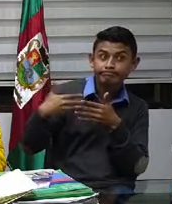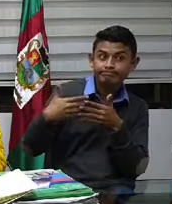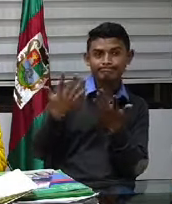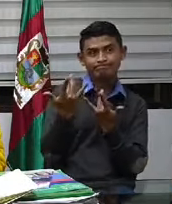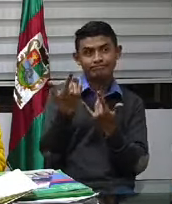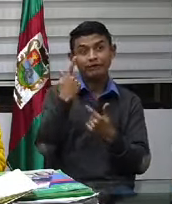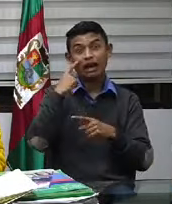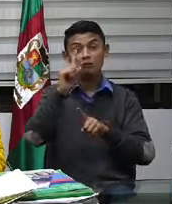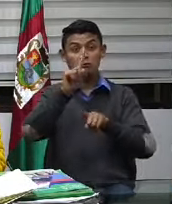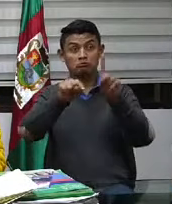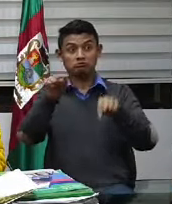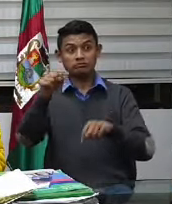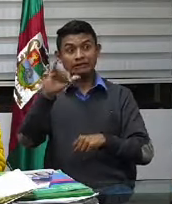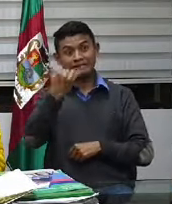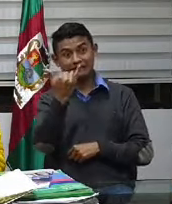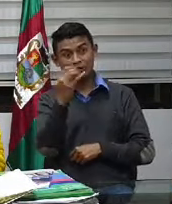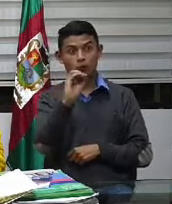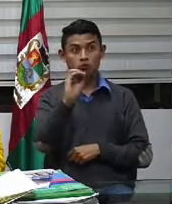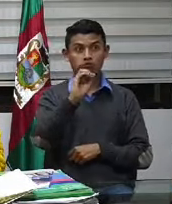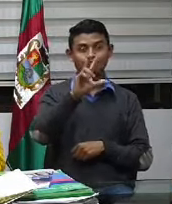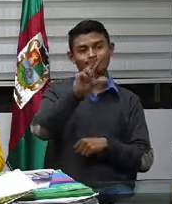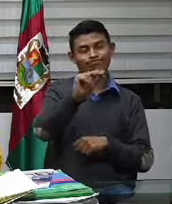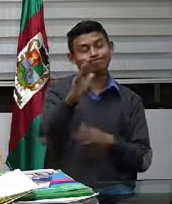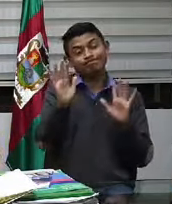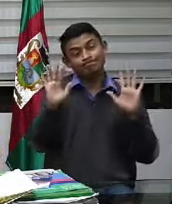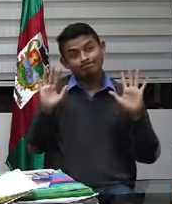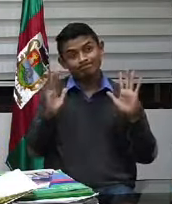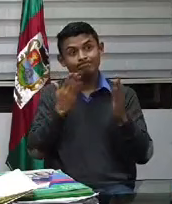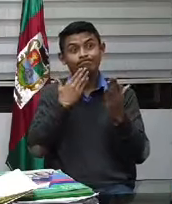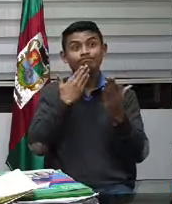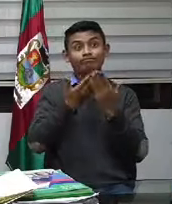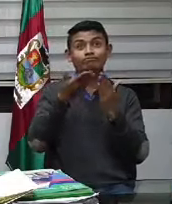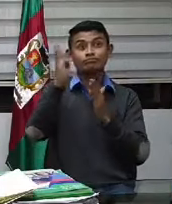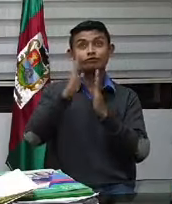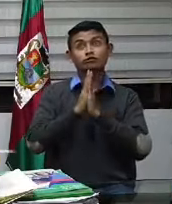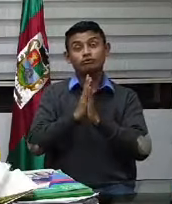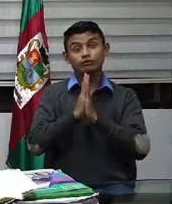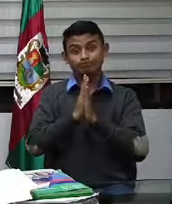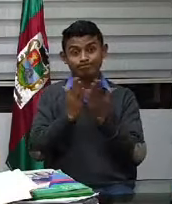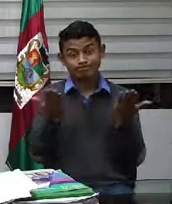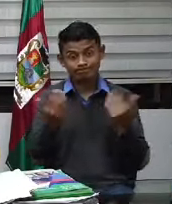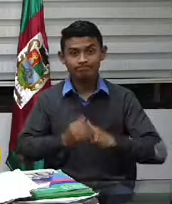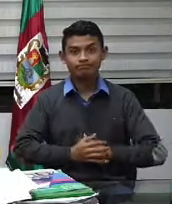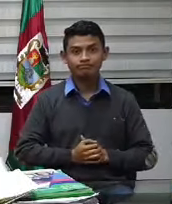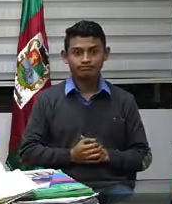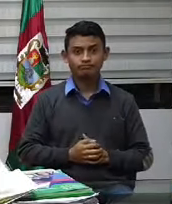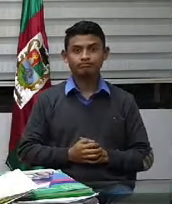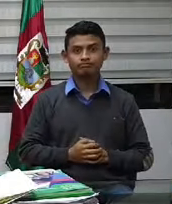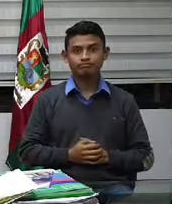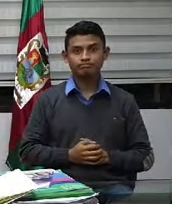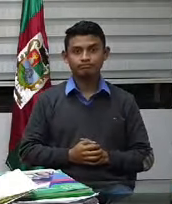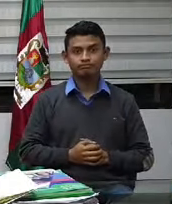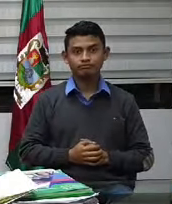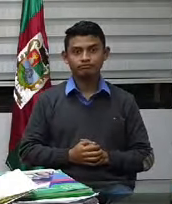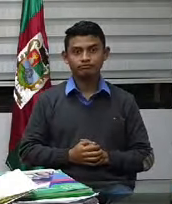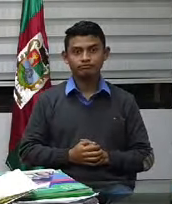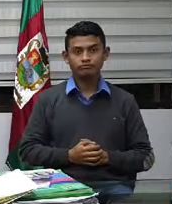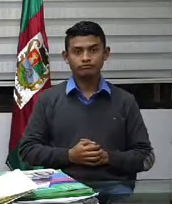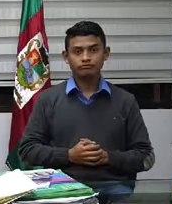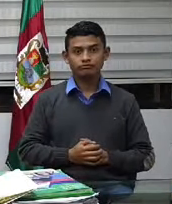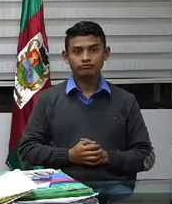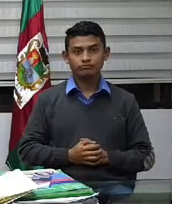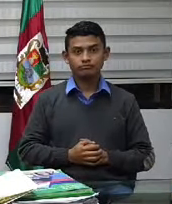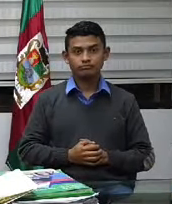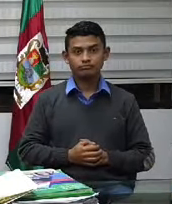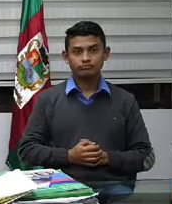positivos pues confiando en Dios que esto no suceda. Esto, yo creo que aquí tenemos